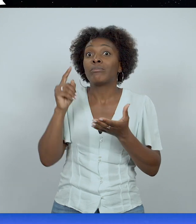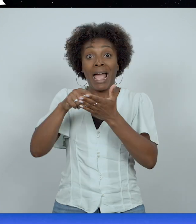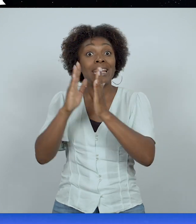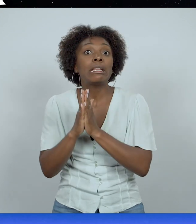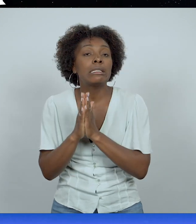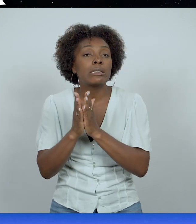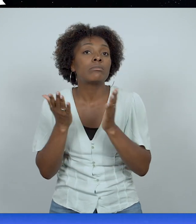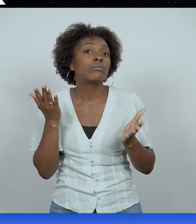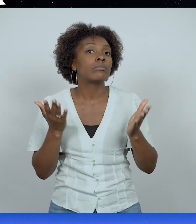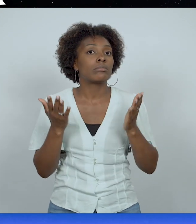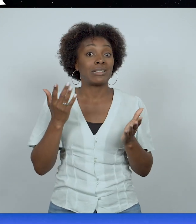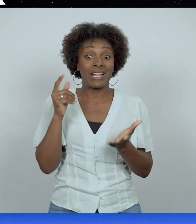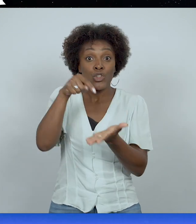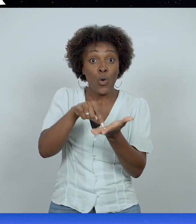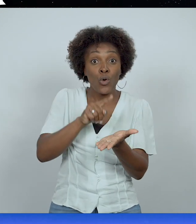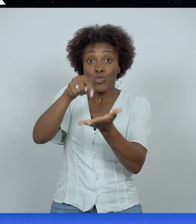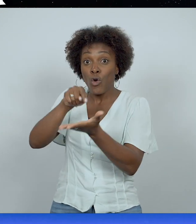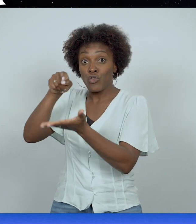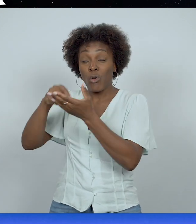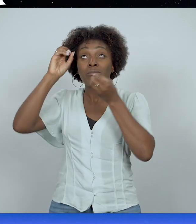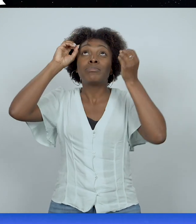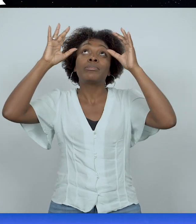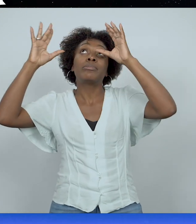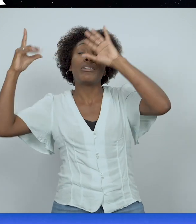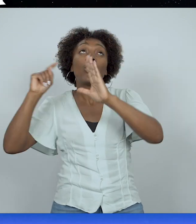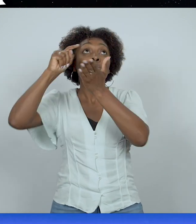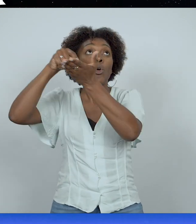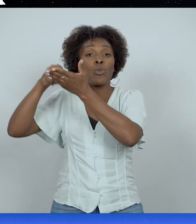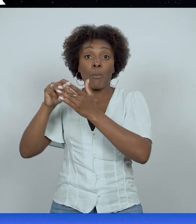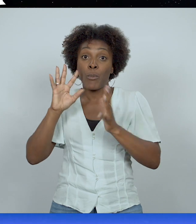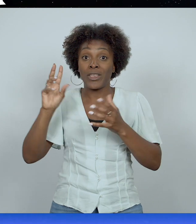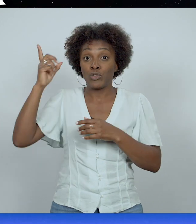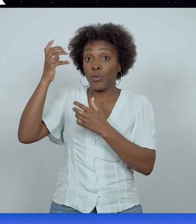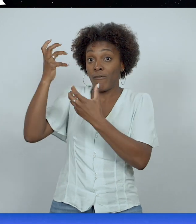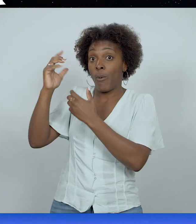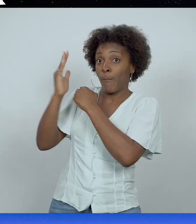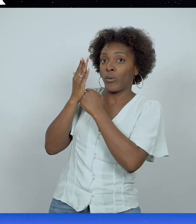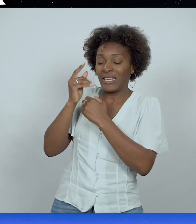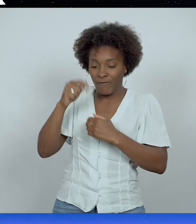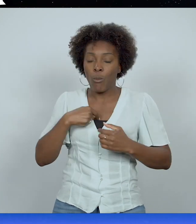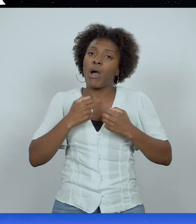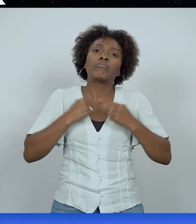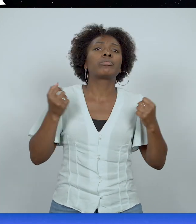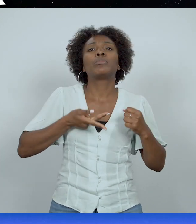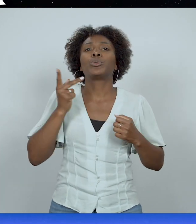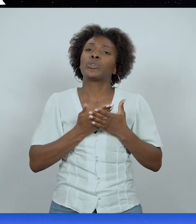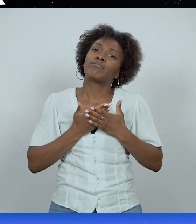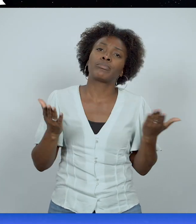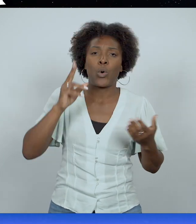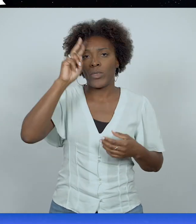l'église ? Ces lieux peuvent aussi t'indiquer l'endroit où Dieu aimerait que tu sois totalement transparent et vrai envers les autres.